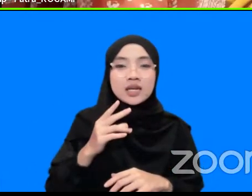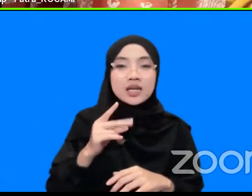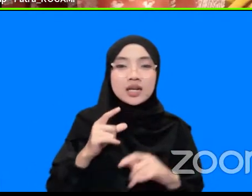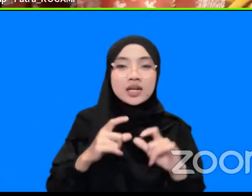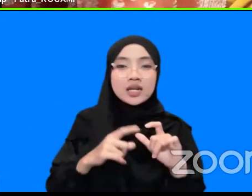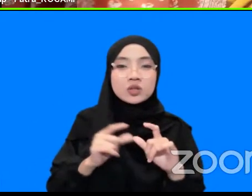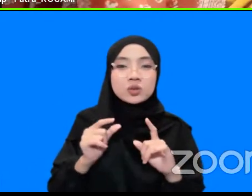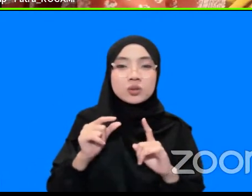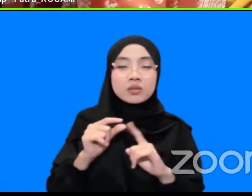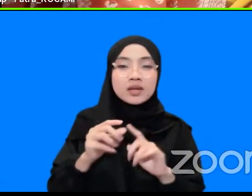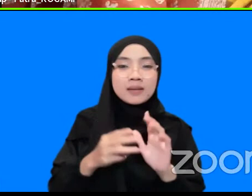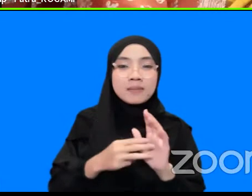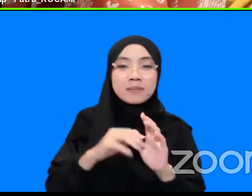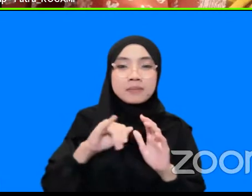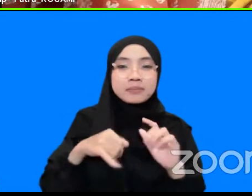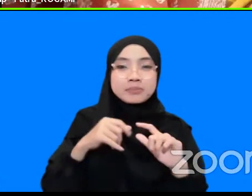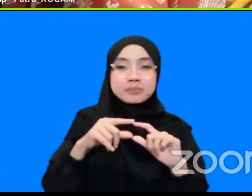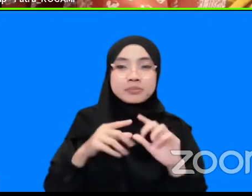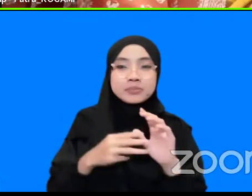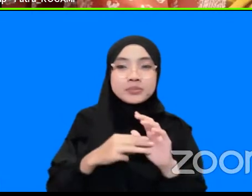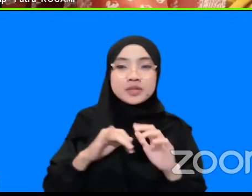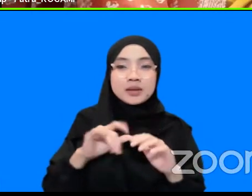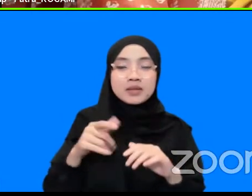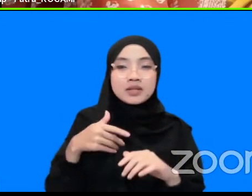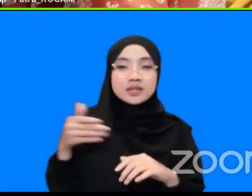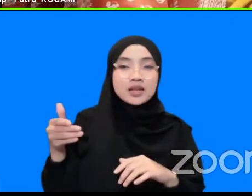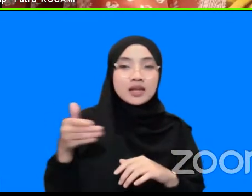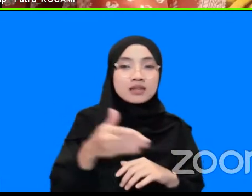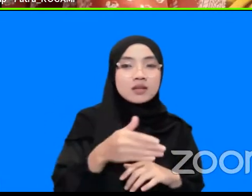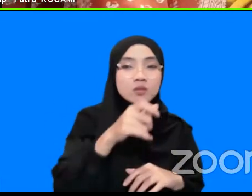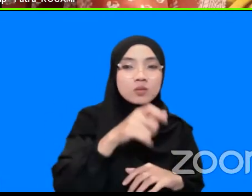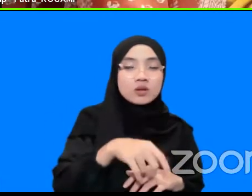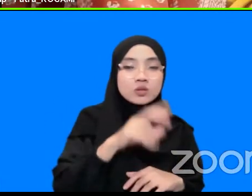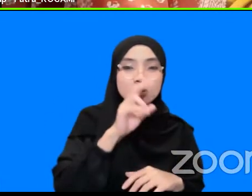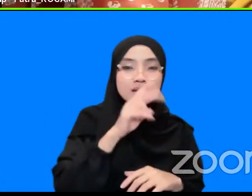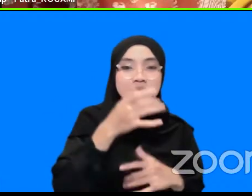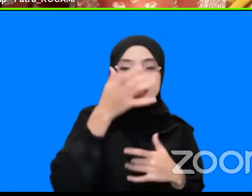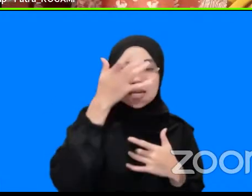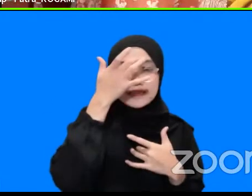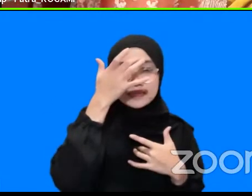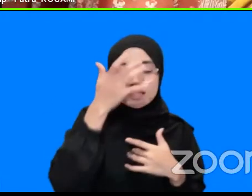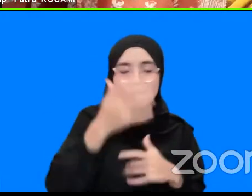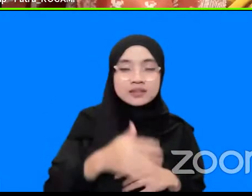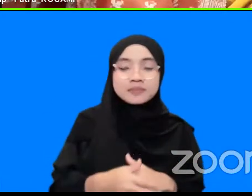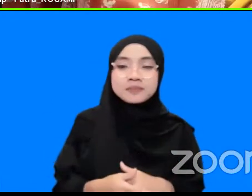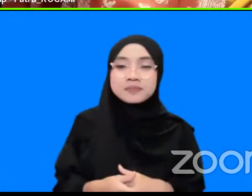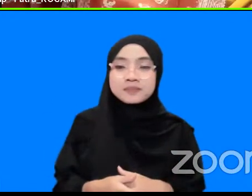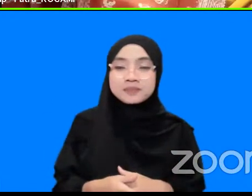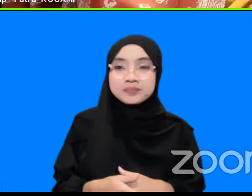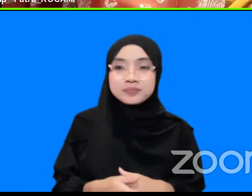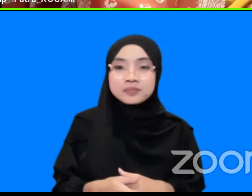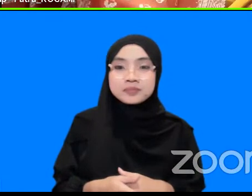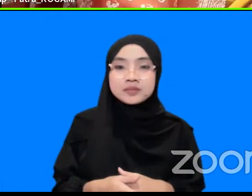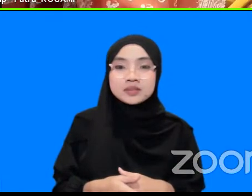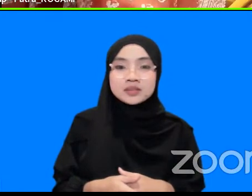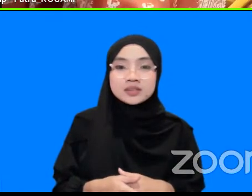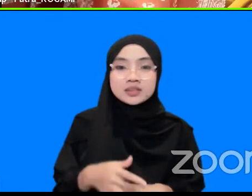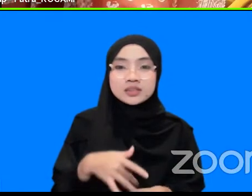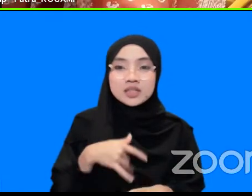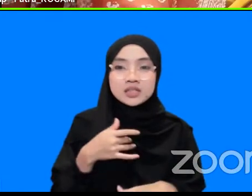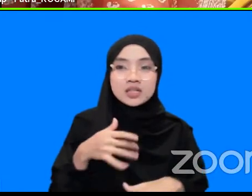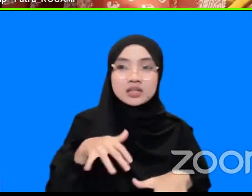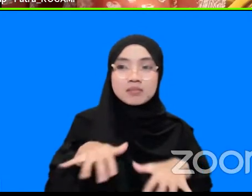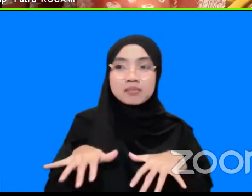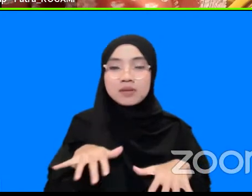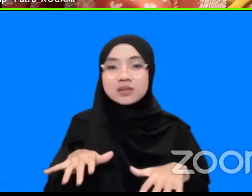Jamil lagi membesuk saudara yang sedang sakit nah ketika dirasakan gempa